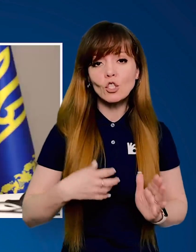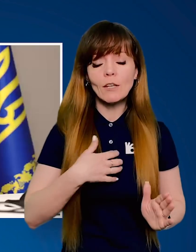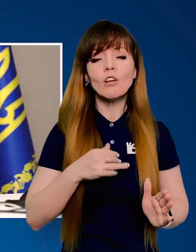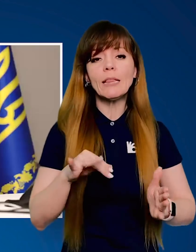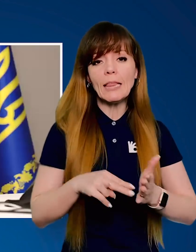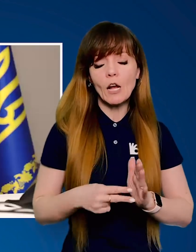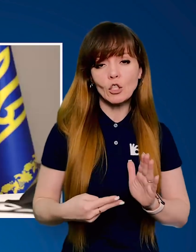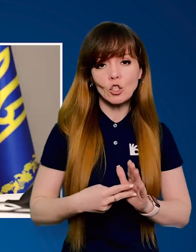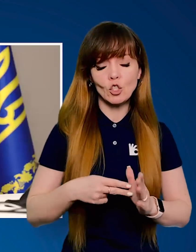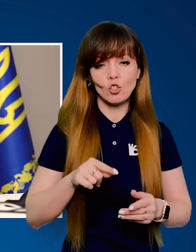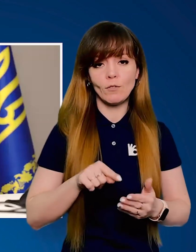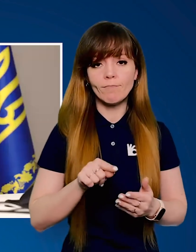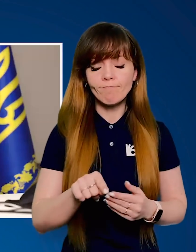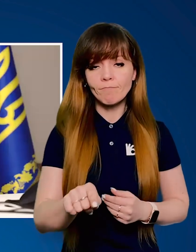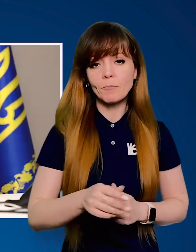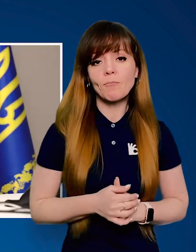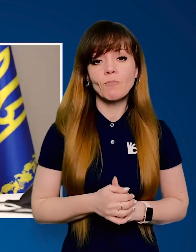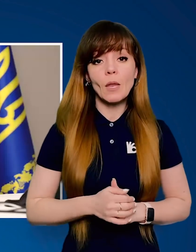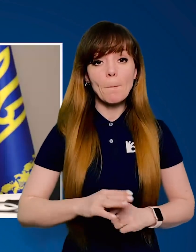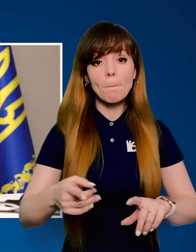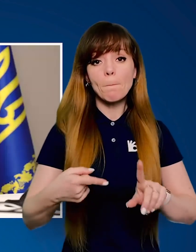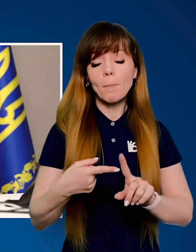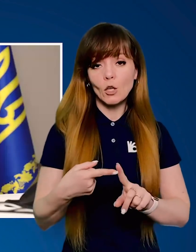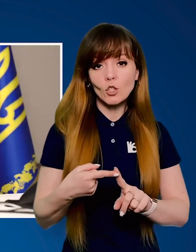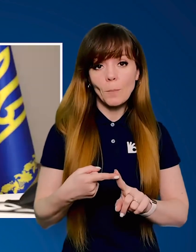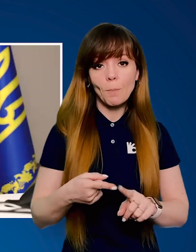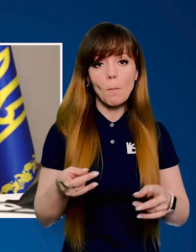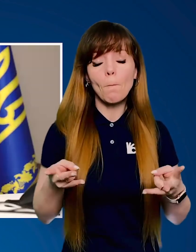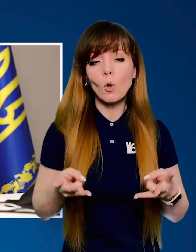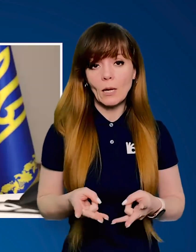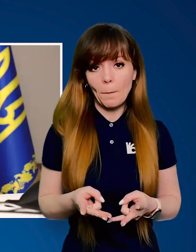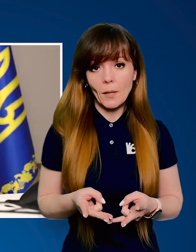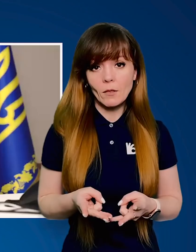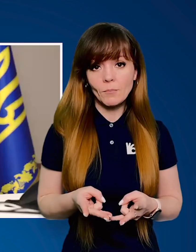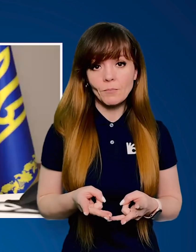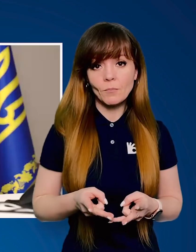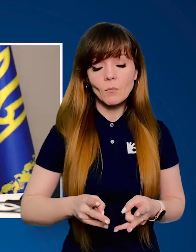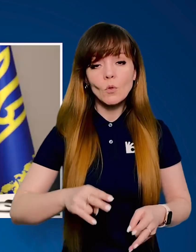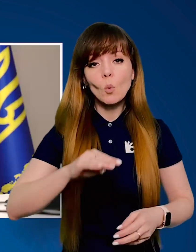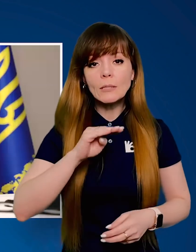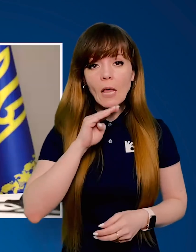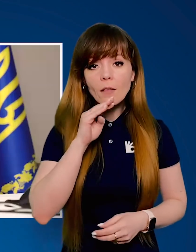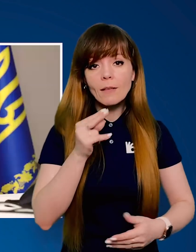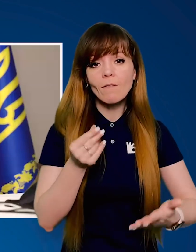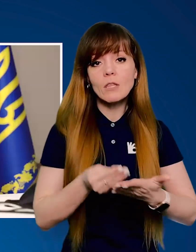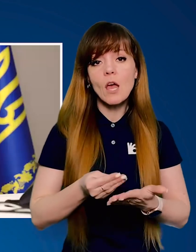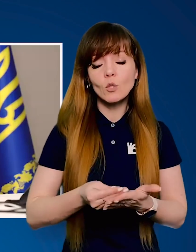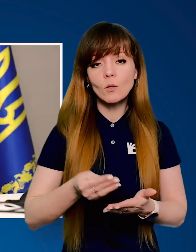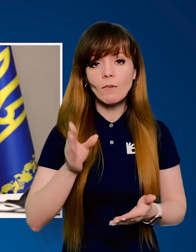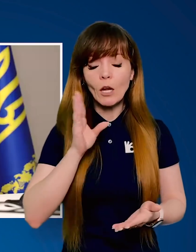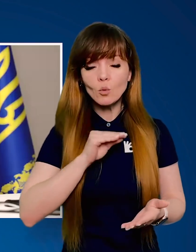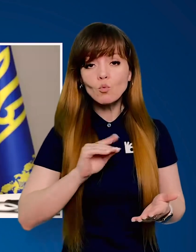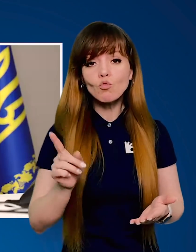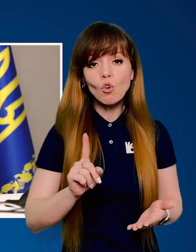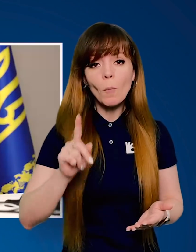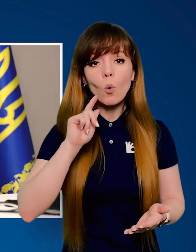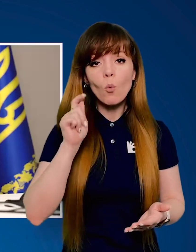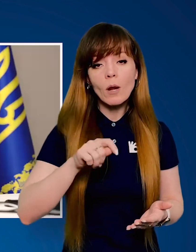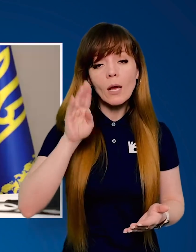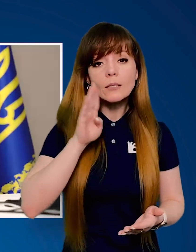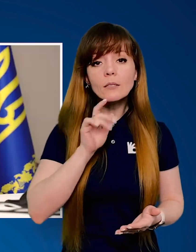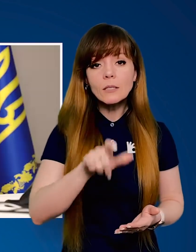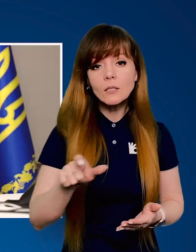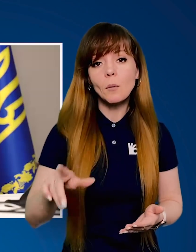важлива, і тактично. Перше, потрібен достатній фінансовий ресурс, щоб